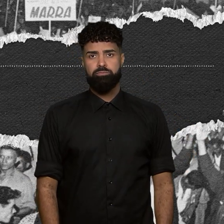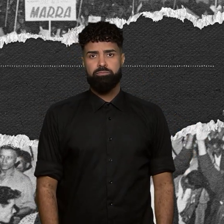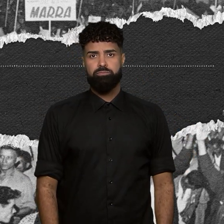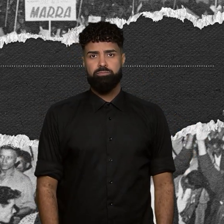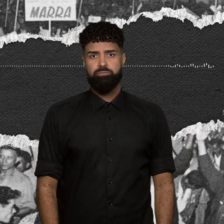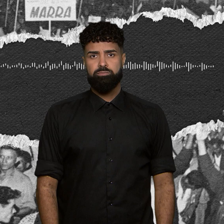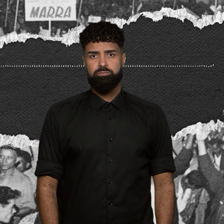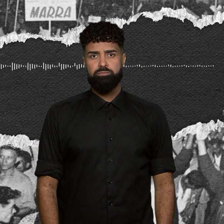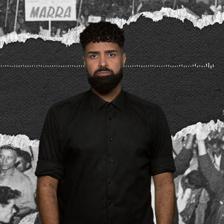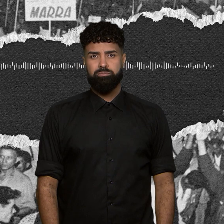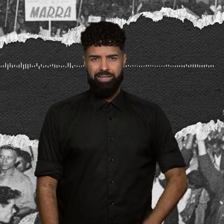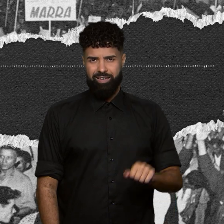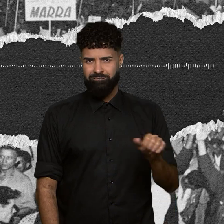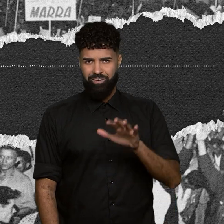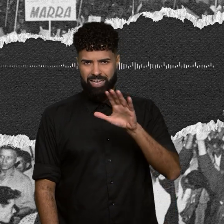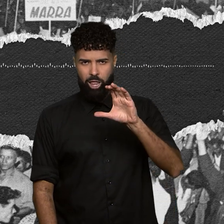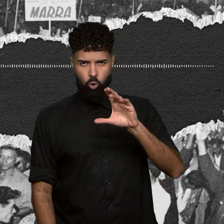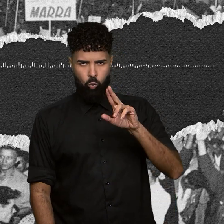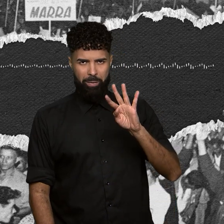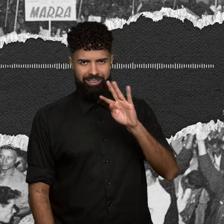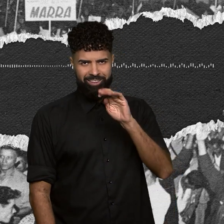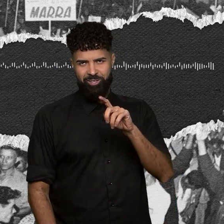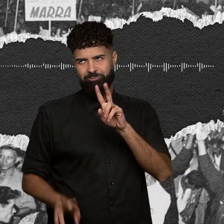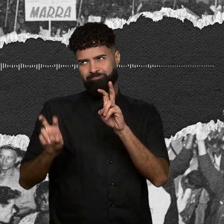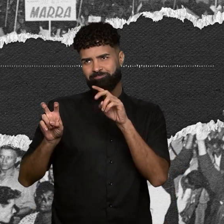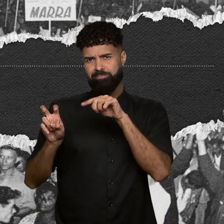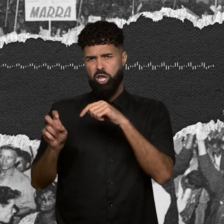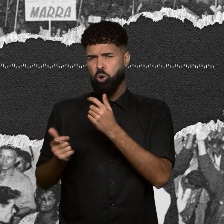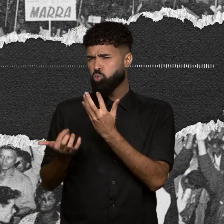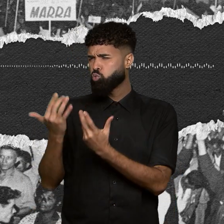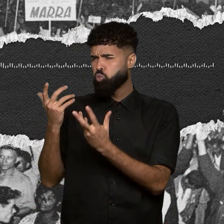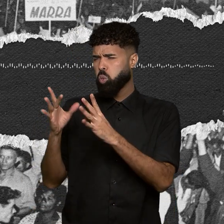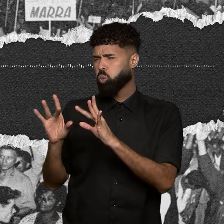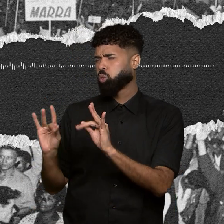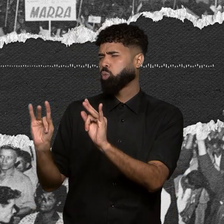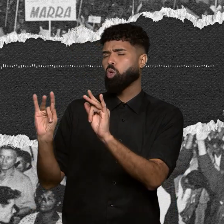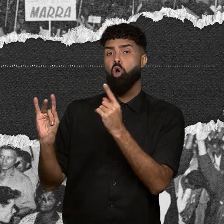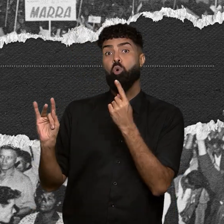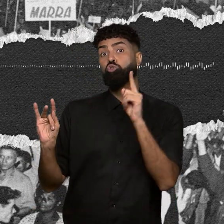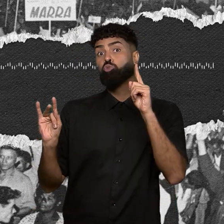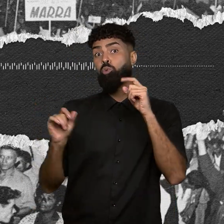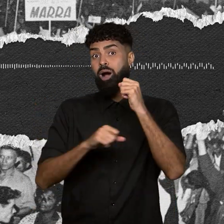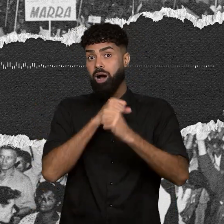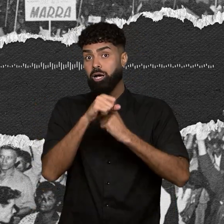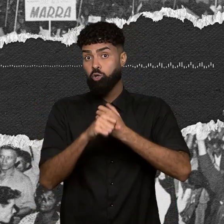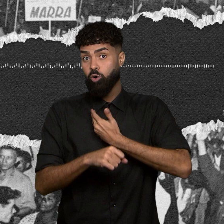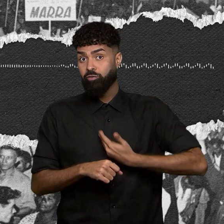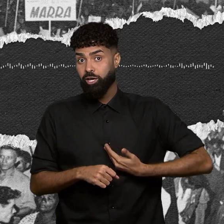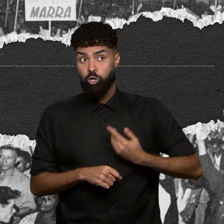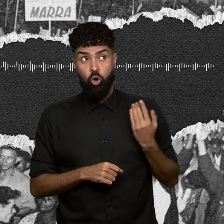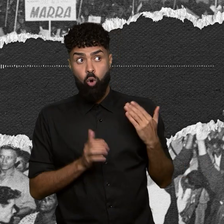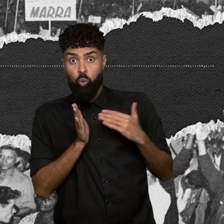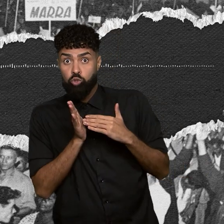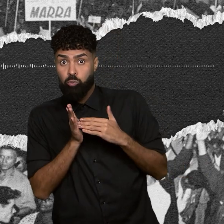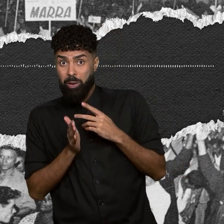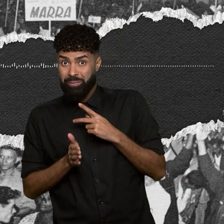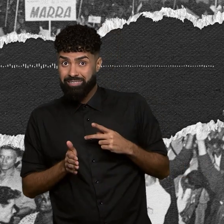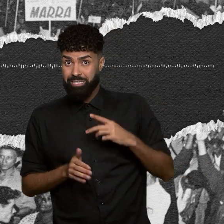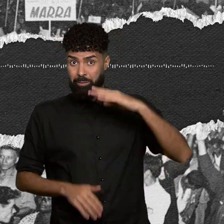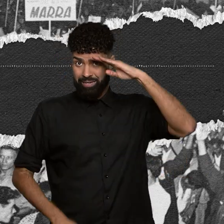E a favela de Cubatão sendo incinerada no último ano de governo do último presidente militar, João Batista Figueiredo,